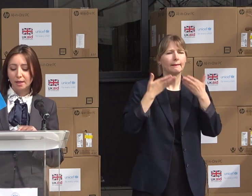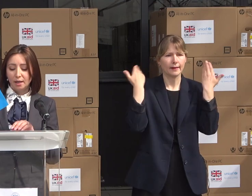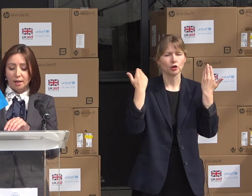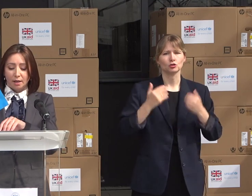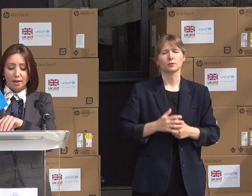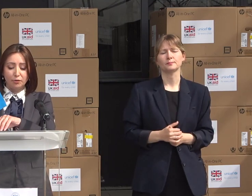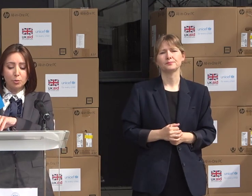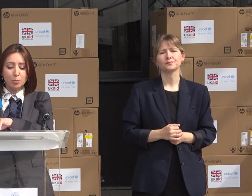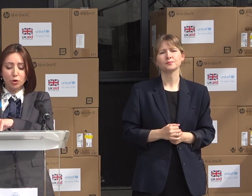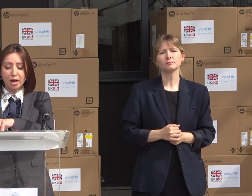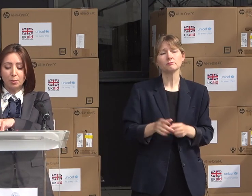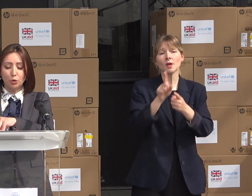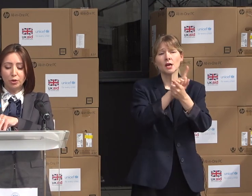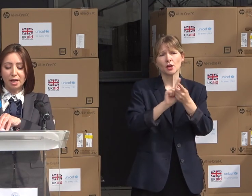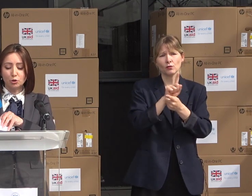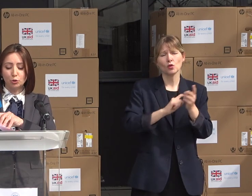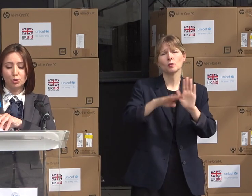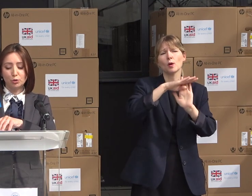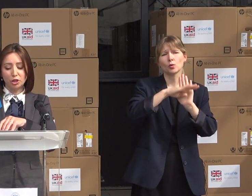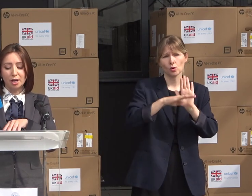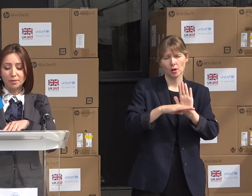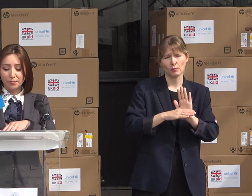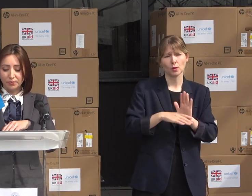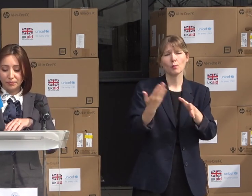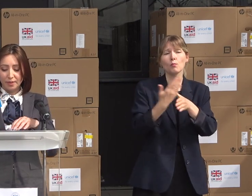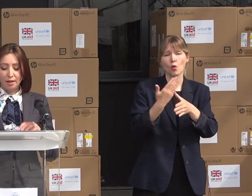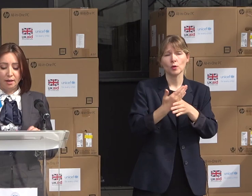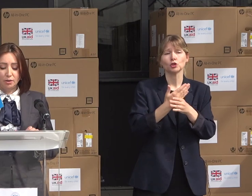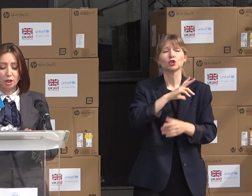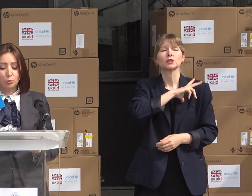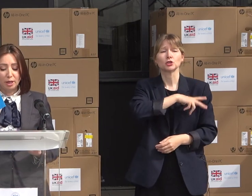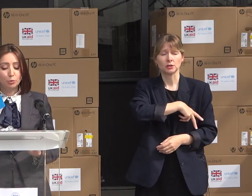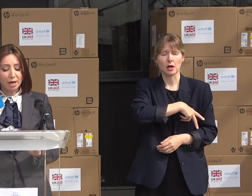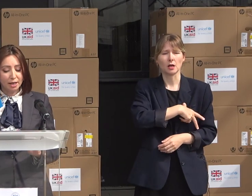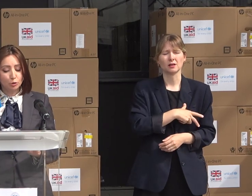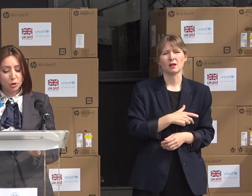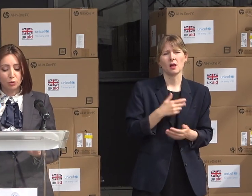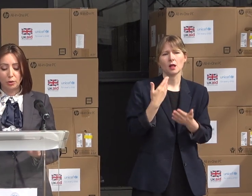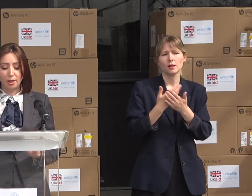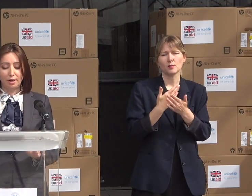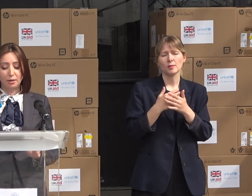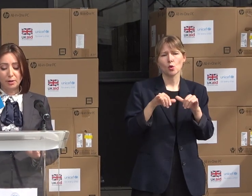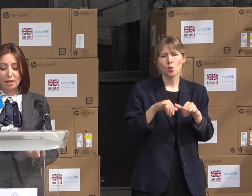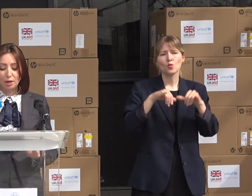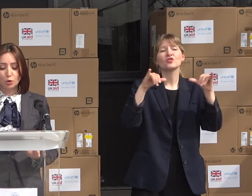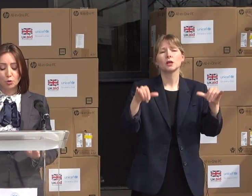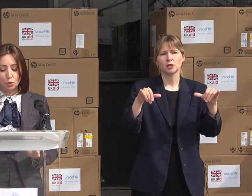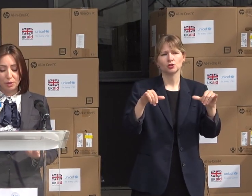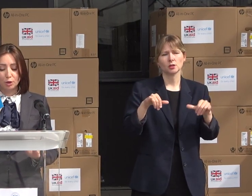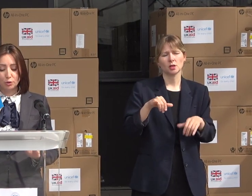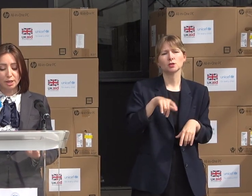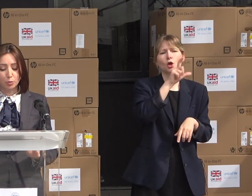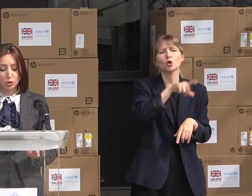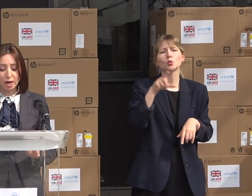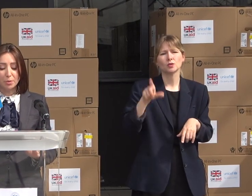Reforma programului de ajutor social și anume dublarea numărului familiilor cu